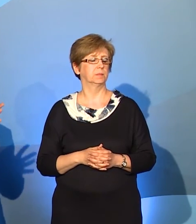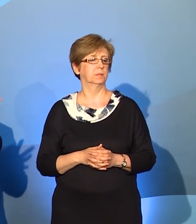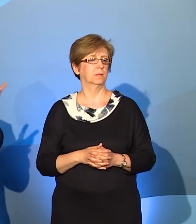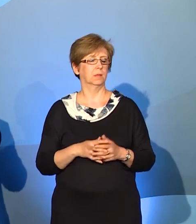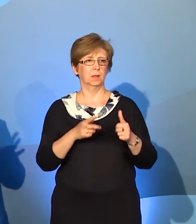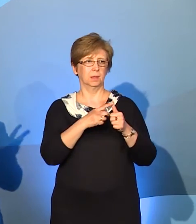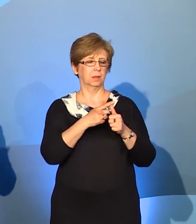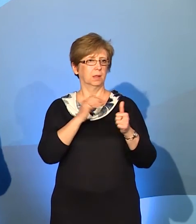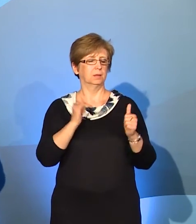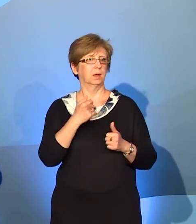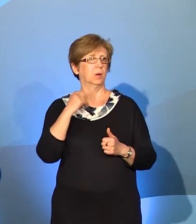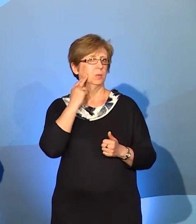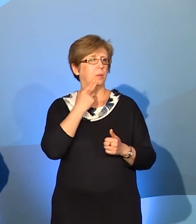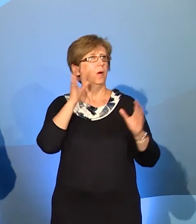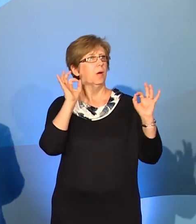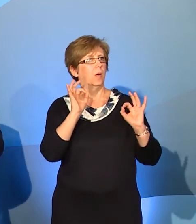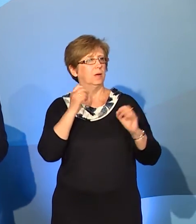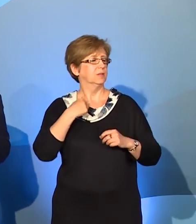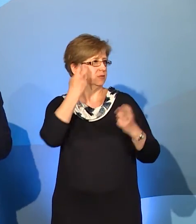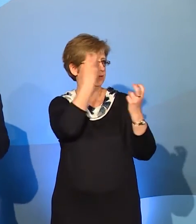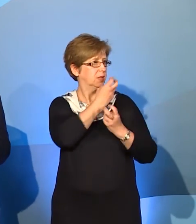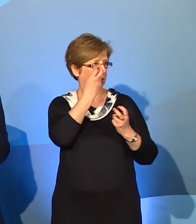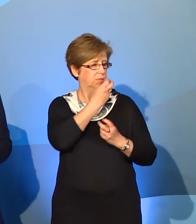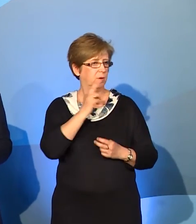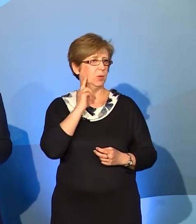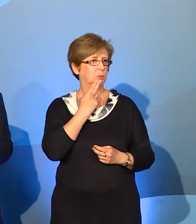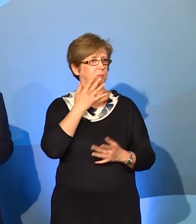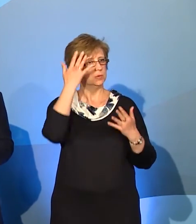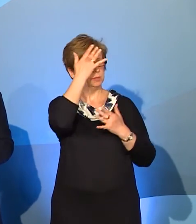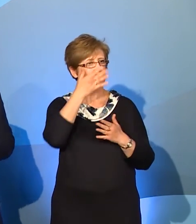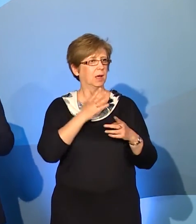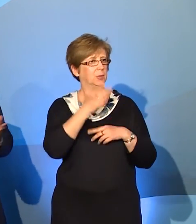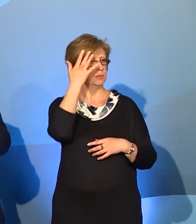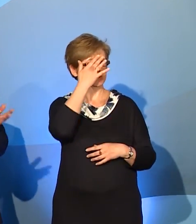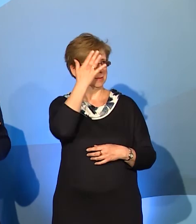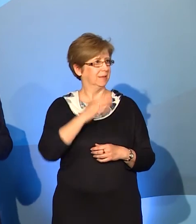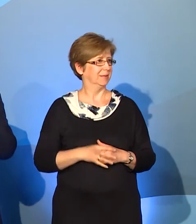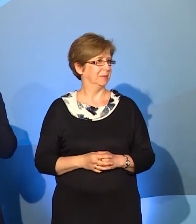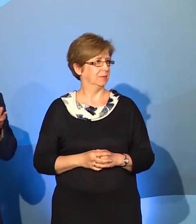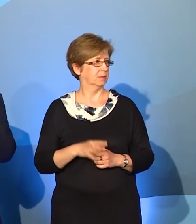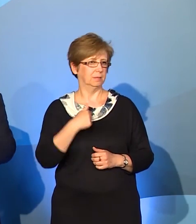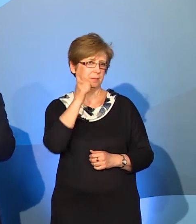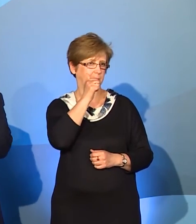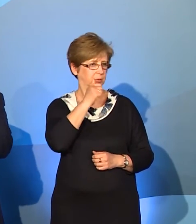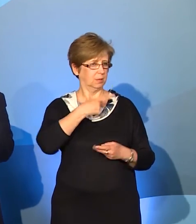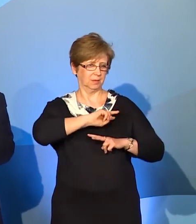słyszący myślą, a, jakie ciekawe, jest to, że na przykład głusi migają przez sen. Oczywiście nie wszyscy, nie codziennie, nie każdej nocy, ale niektórzy.